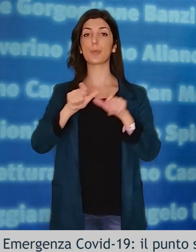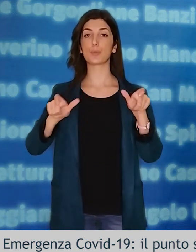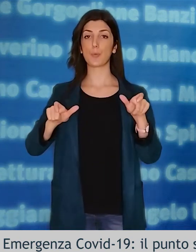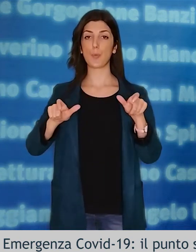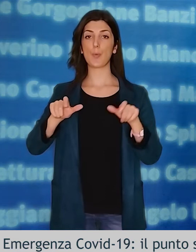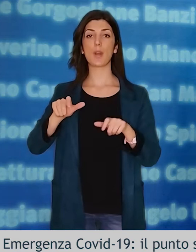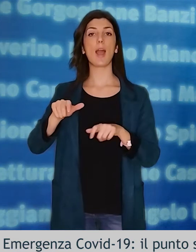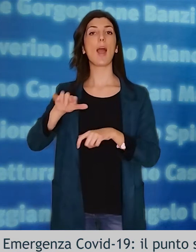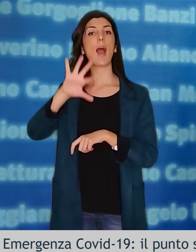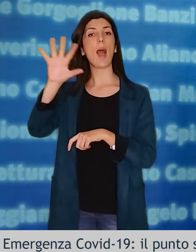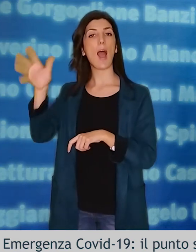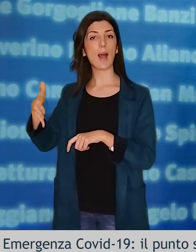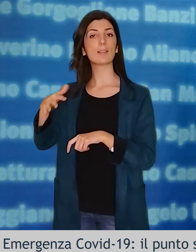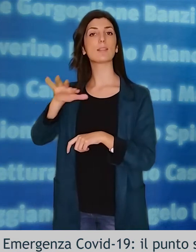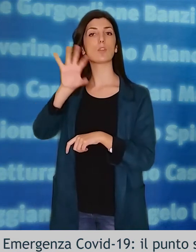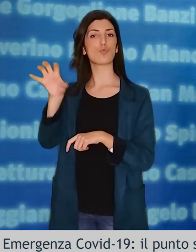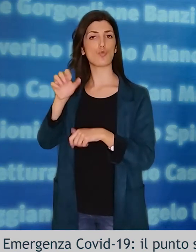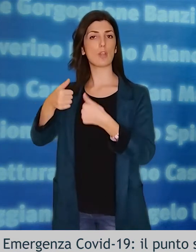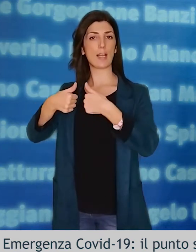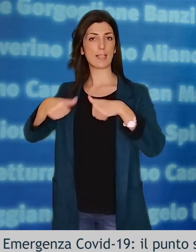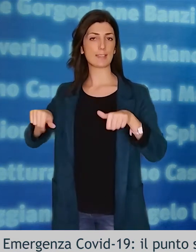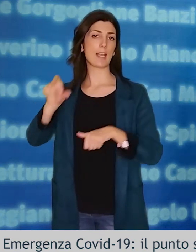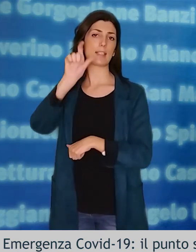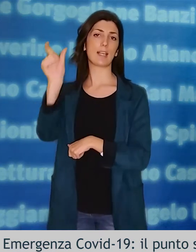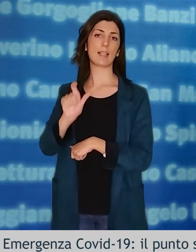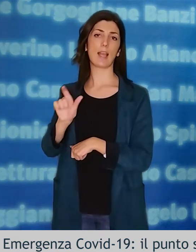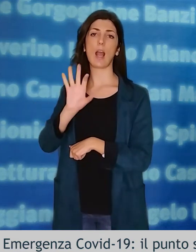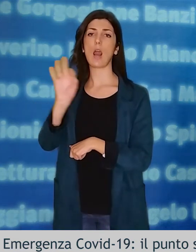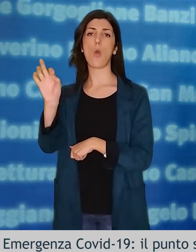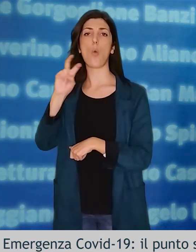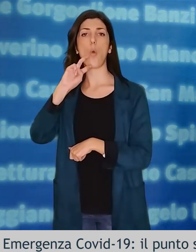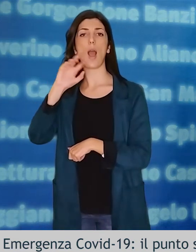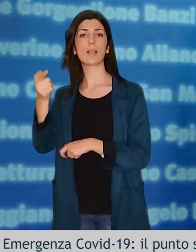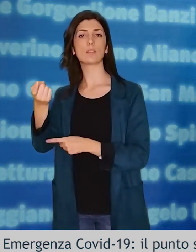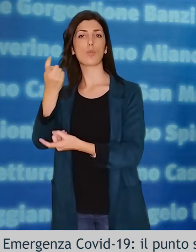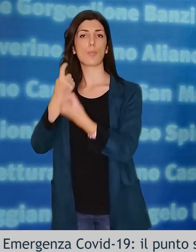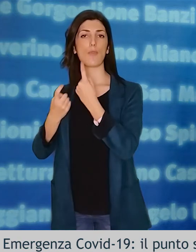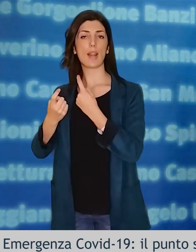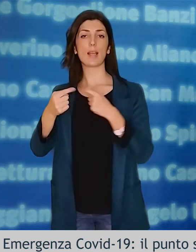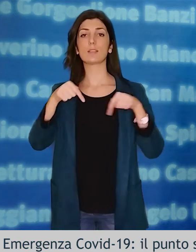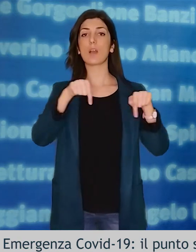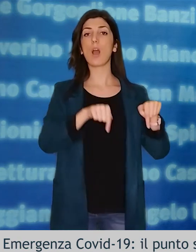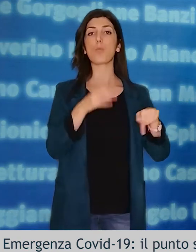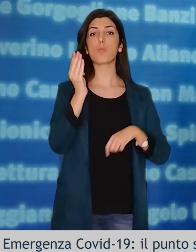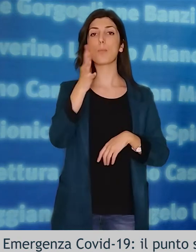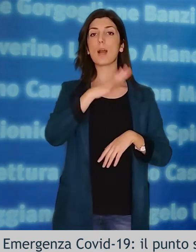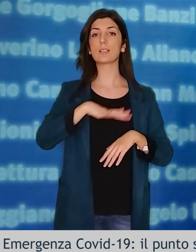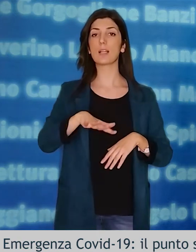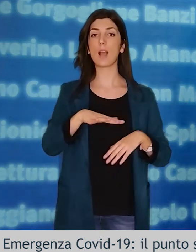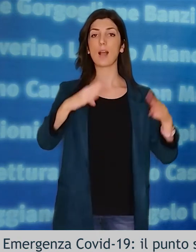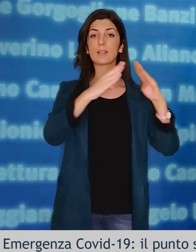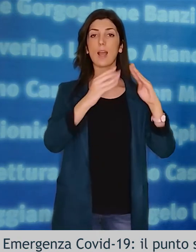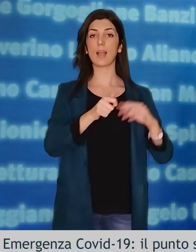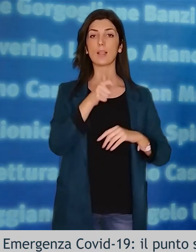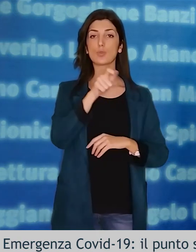in residenti in altre regioni italiane o in paesi esteri, ma in isolamento in comuni della